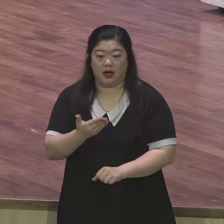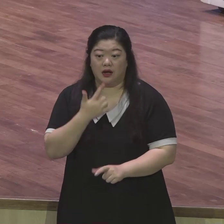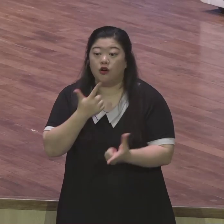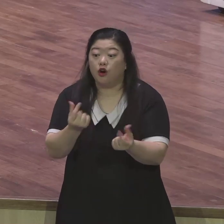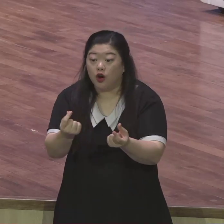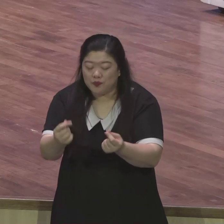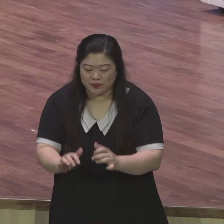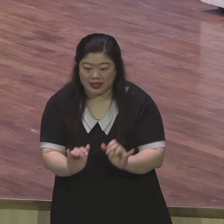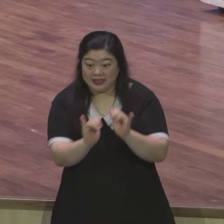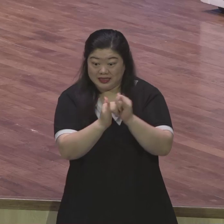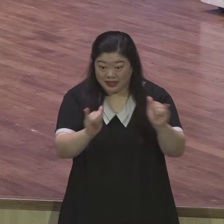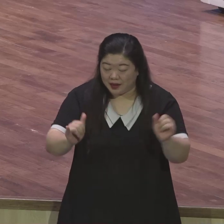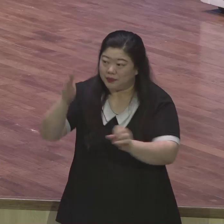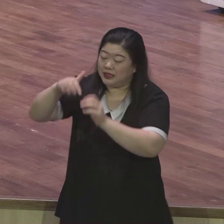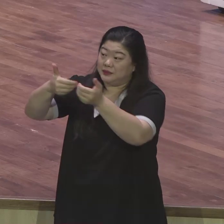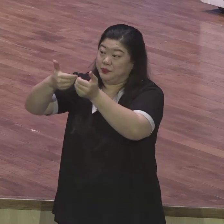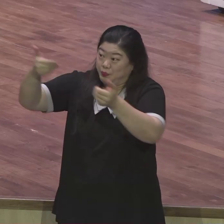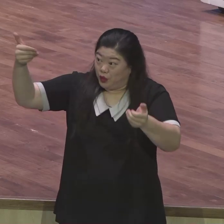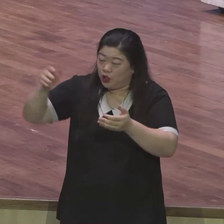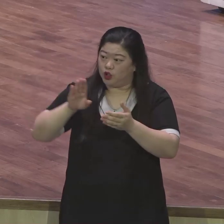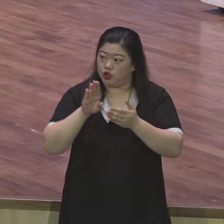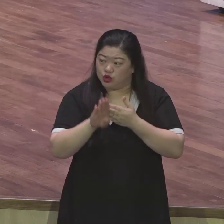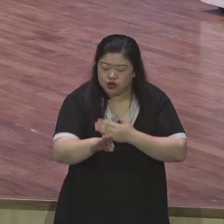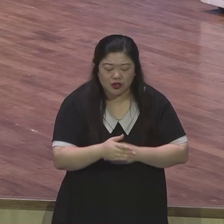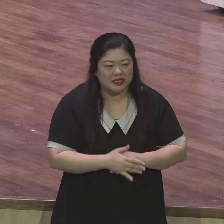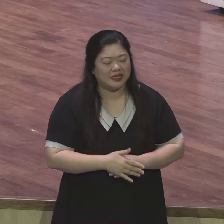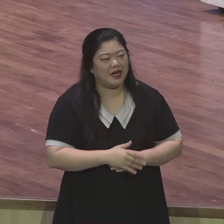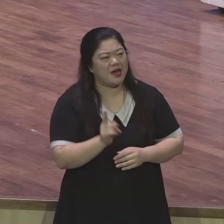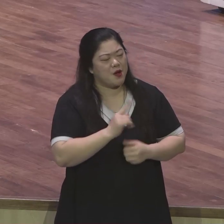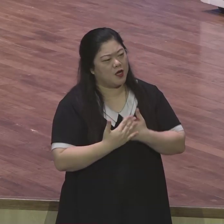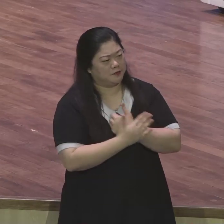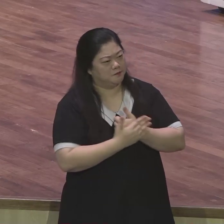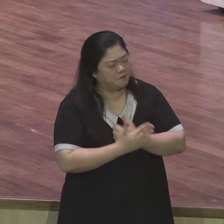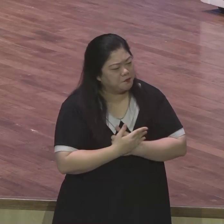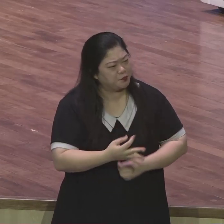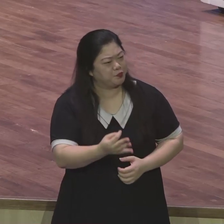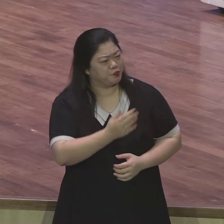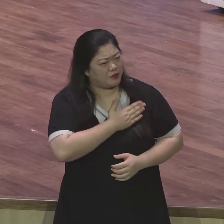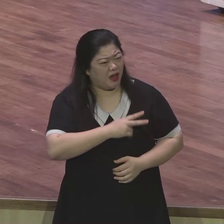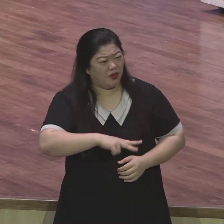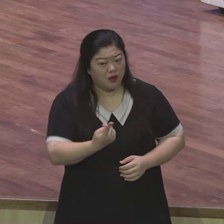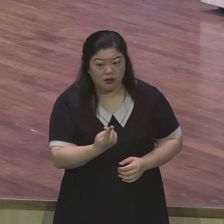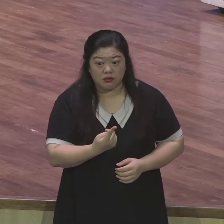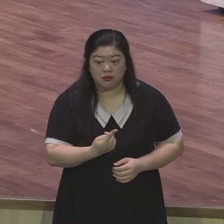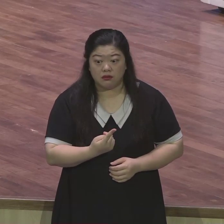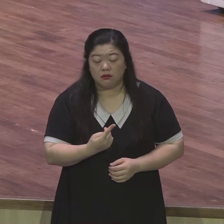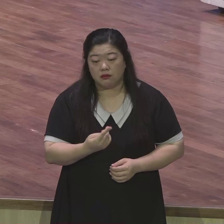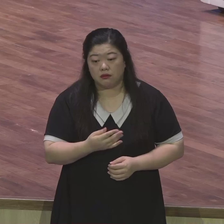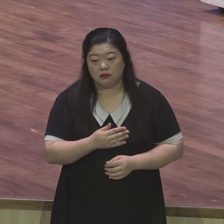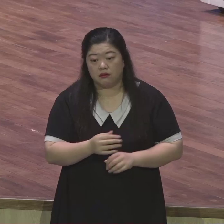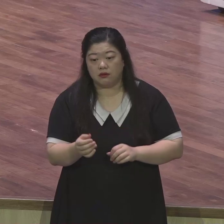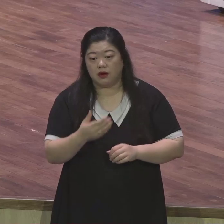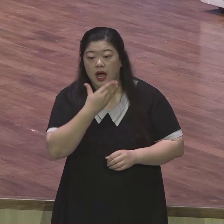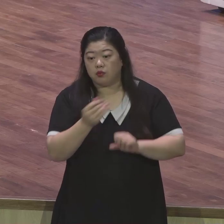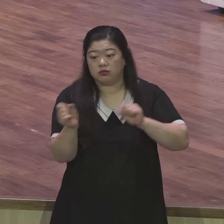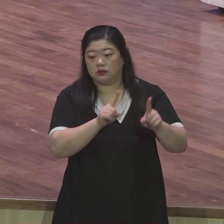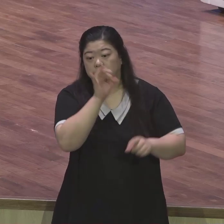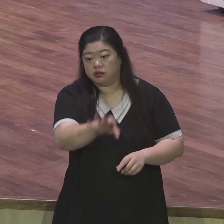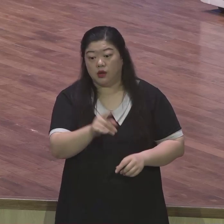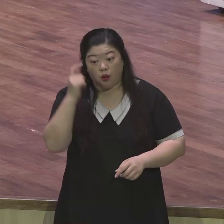누군가는 길을 보여줘야 됩니다 누군가는 길을 안내해 줘야 됩니다 좋은 환경, 좋은 사람, 돈, 좋은 거지만 복음은